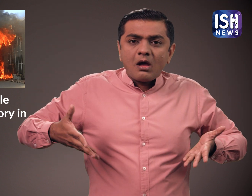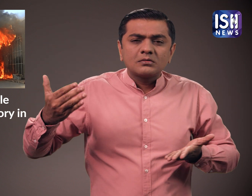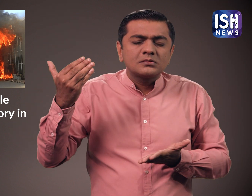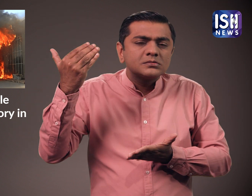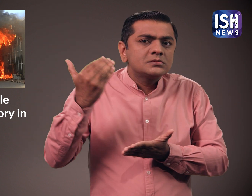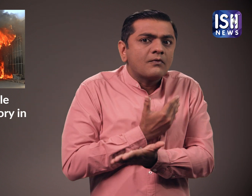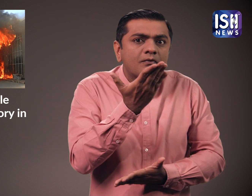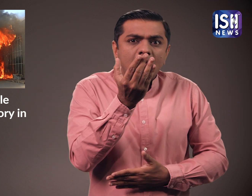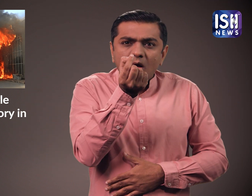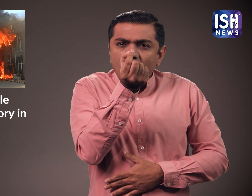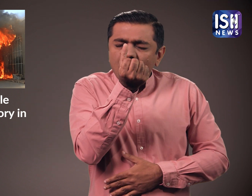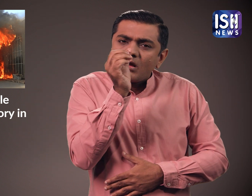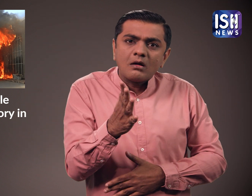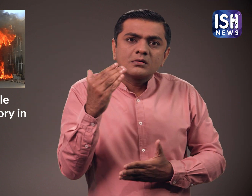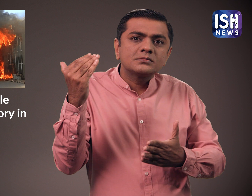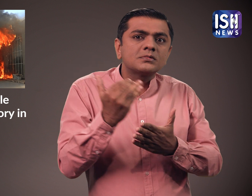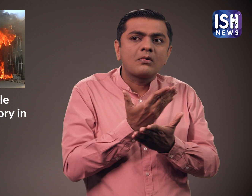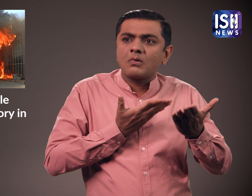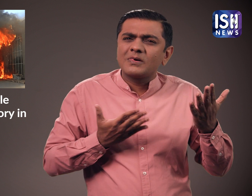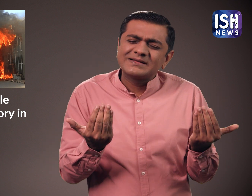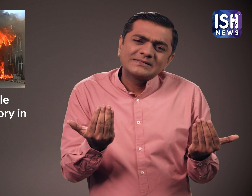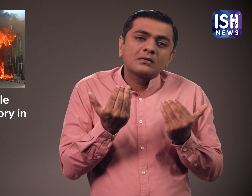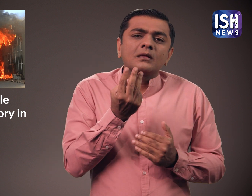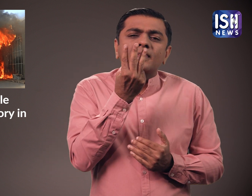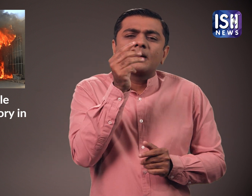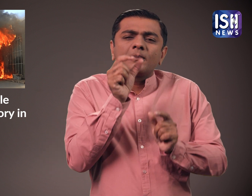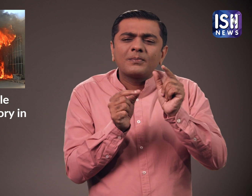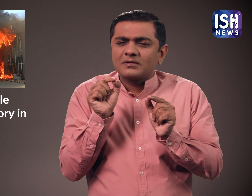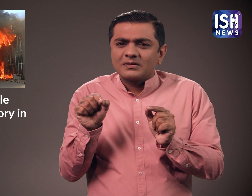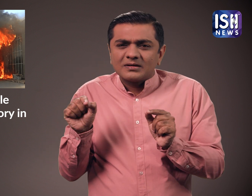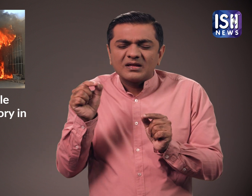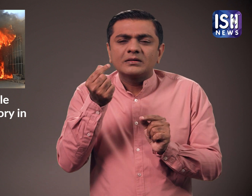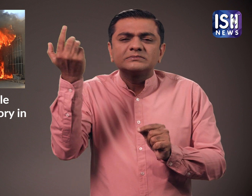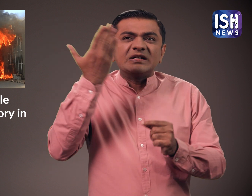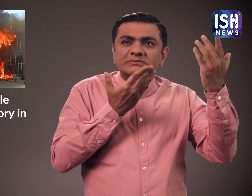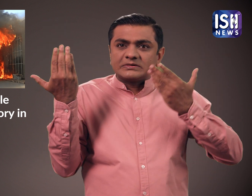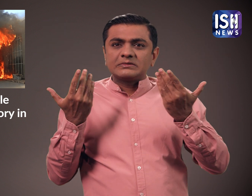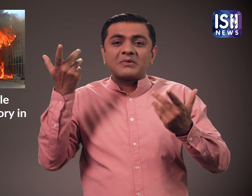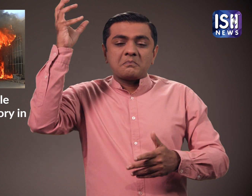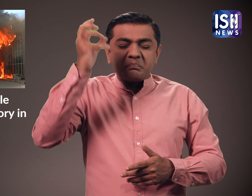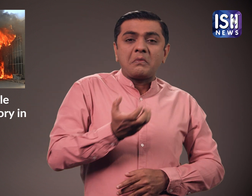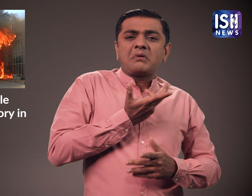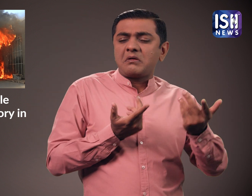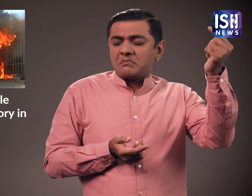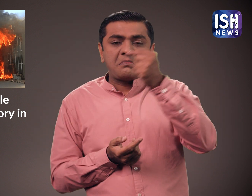लोगों को सुरक्षित बाहर निकाल लिया गया। लेकिन उनमें से तीन को मामूली चोटे आए।